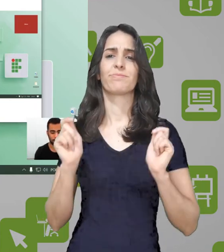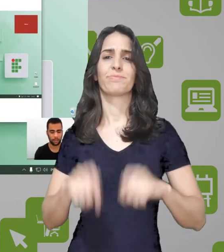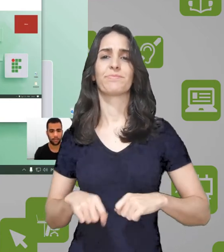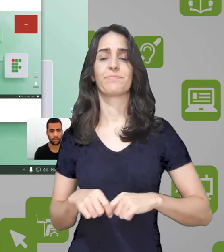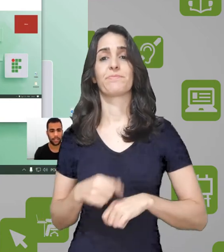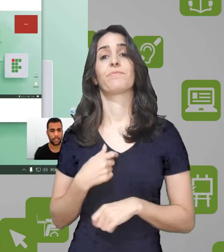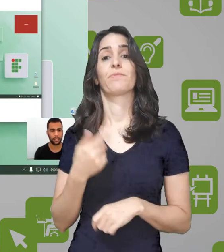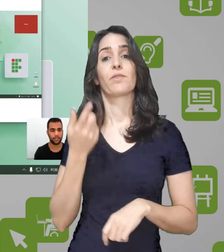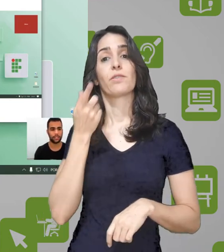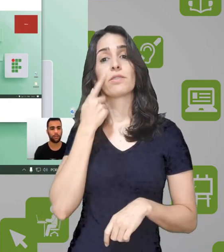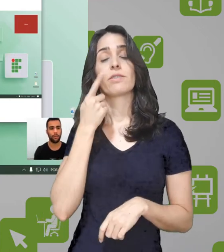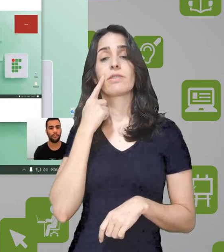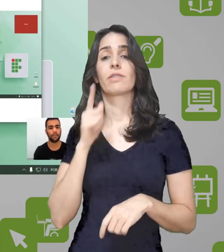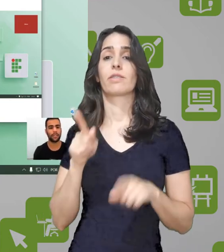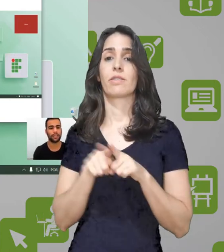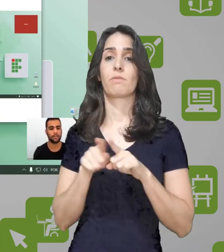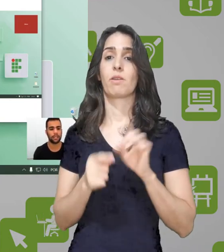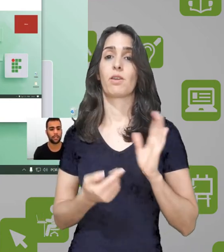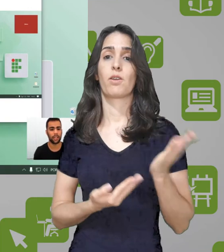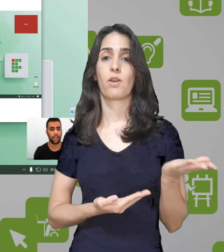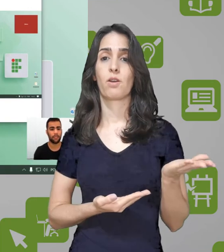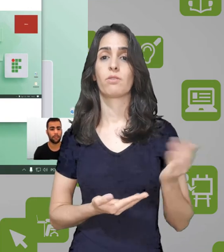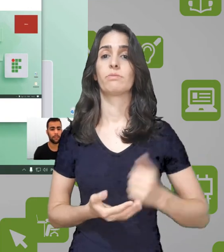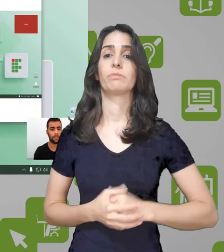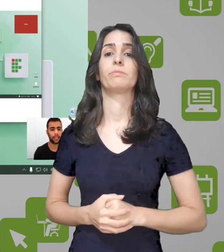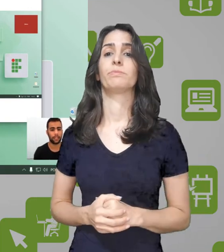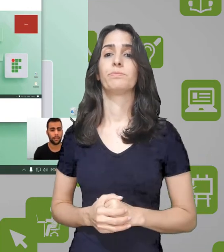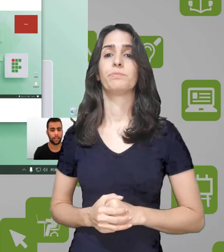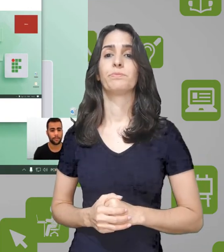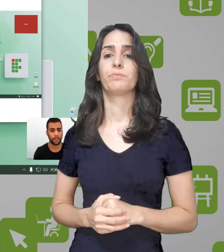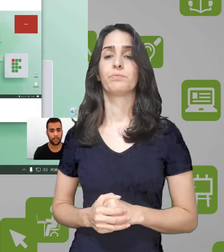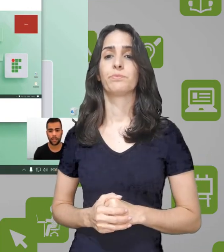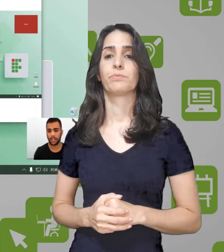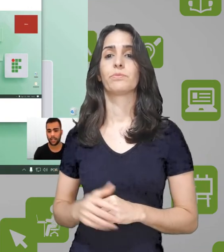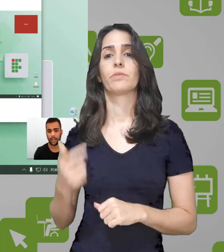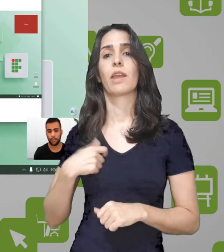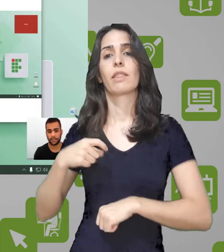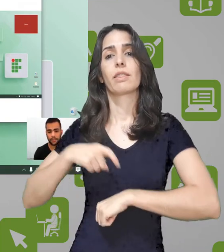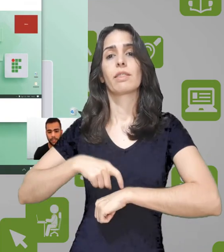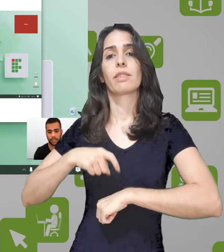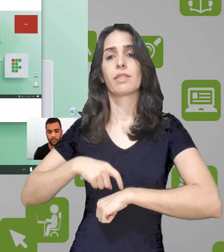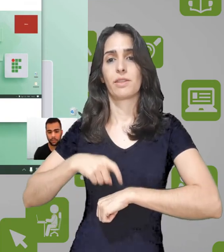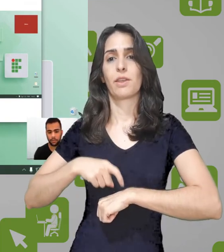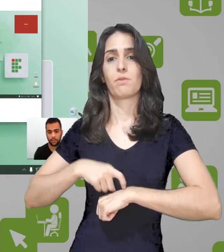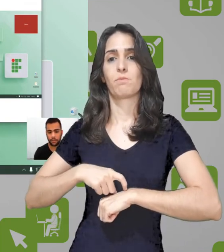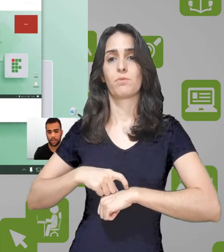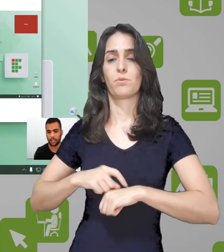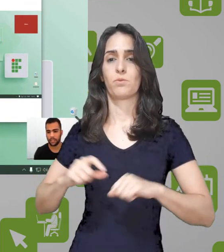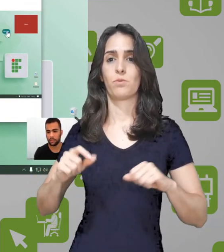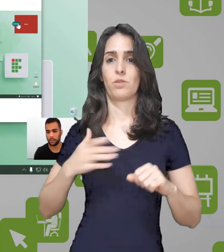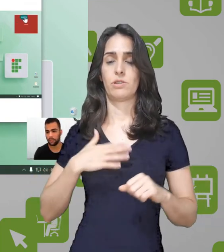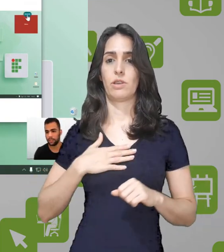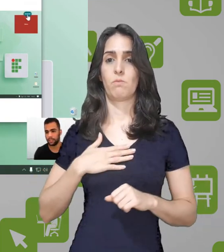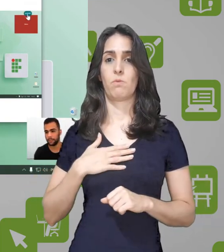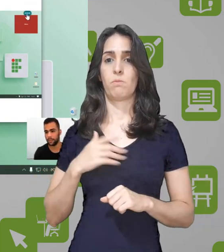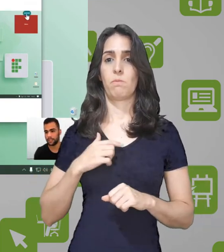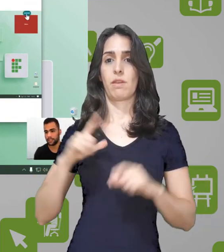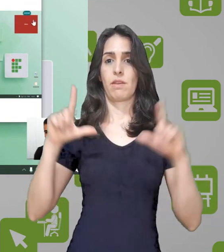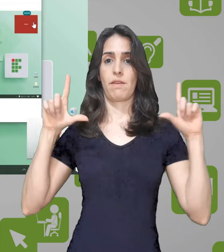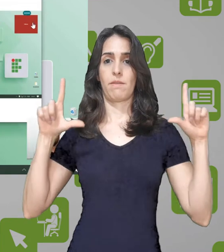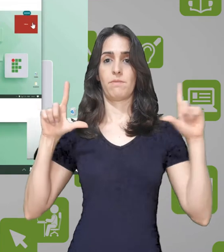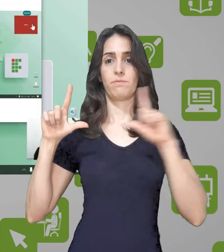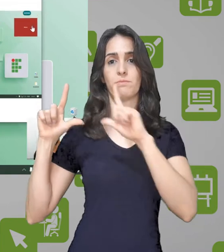Essas são as alternativas de configuração aqui. Eu vou configurar também a opção aqui do... Vou colocar aqui o menu de